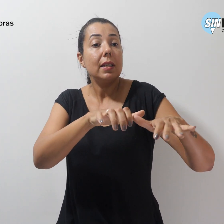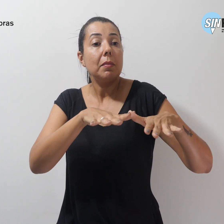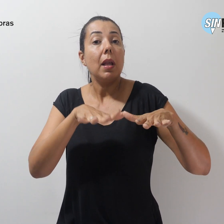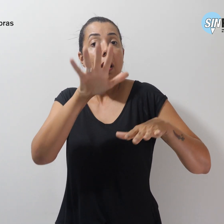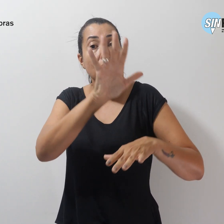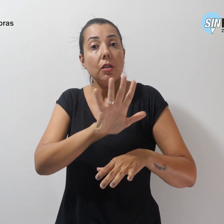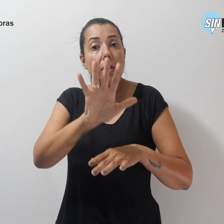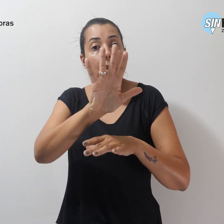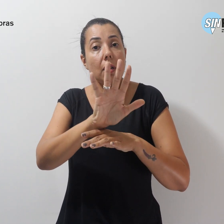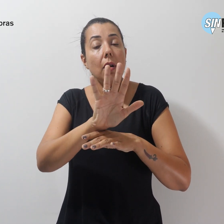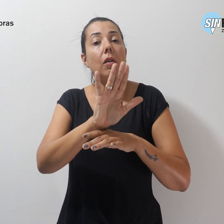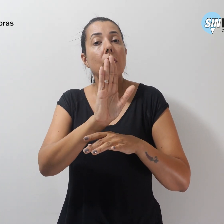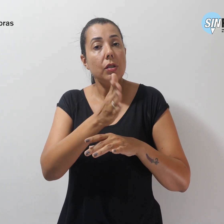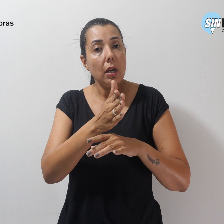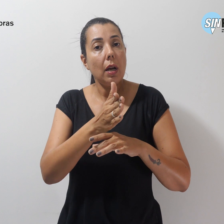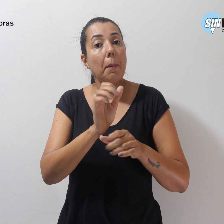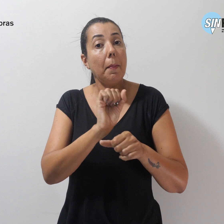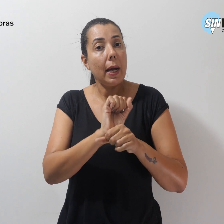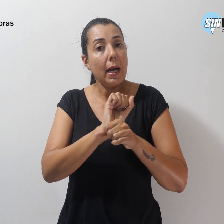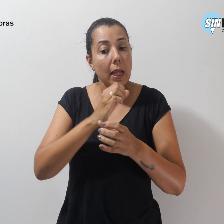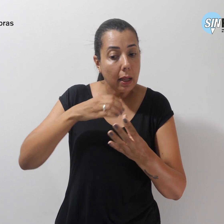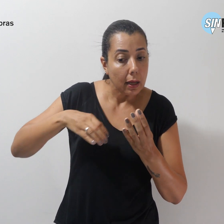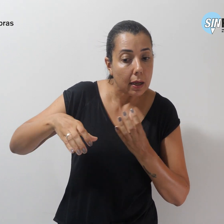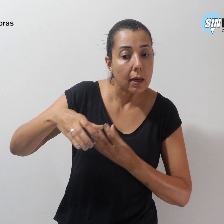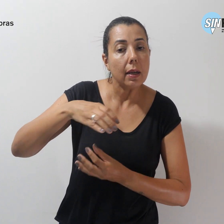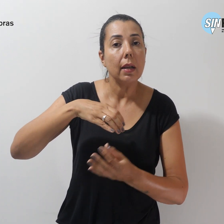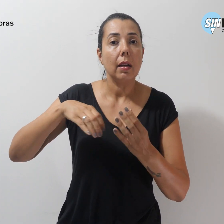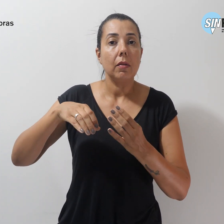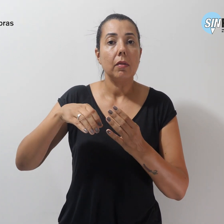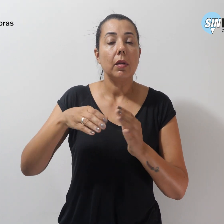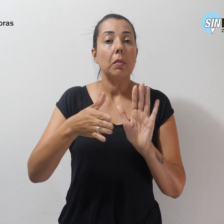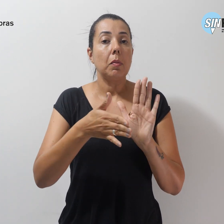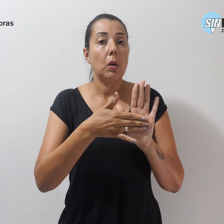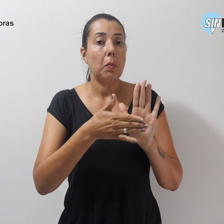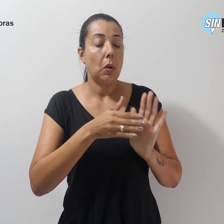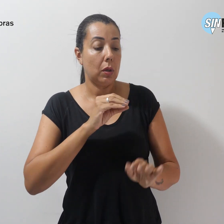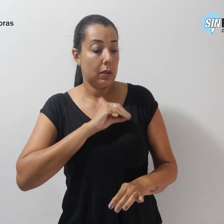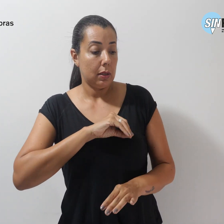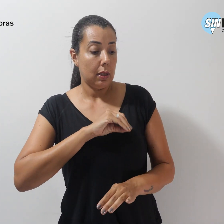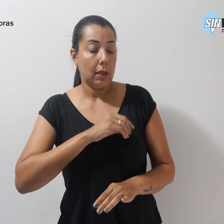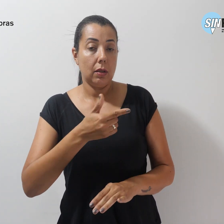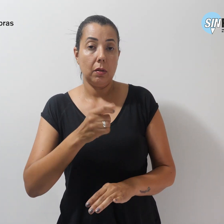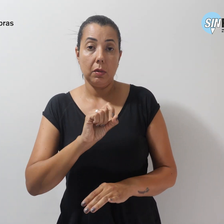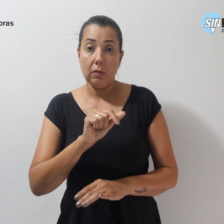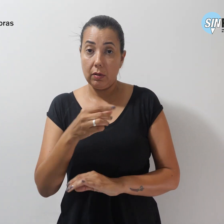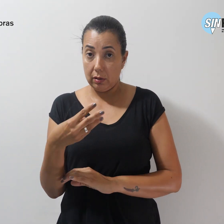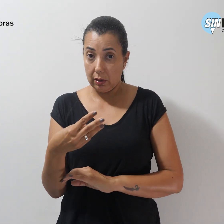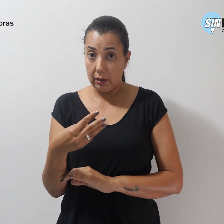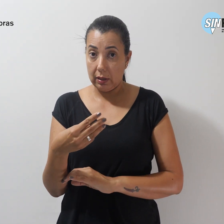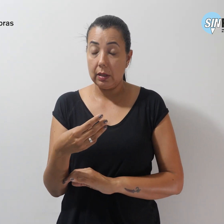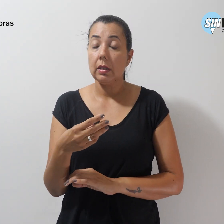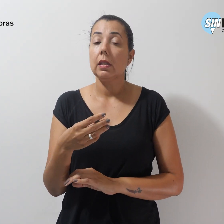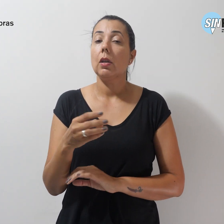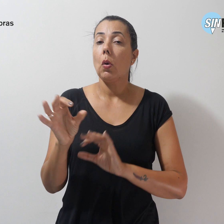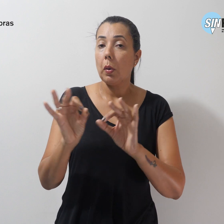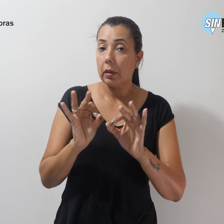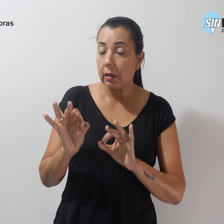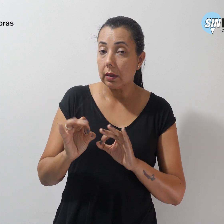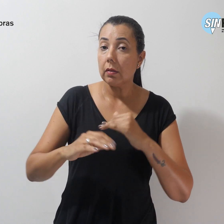com indicativo de greve. Campanha Salarial 2023, reestruturação da carreira